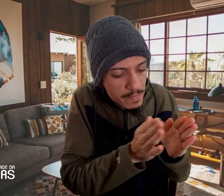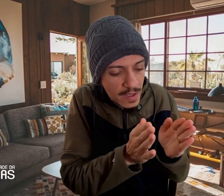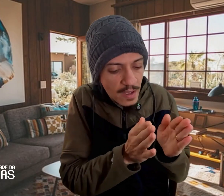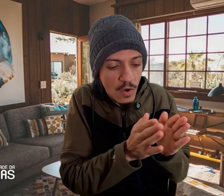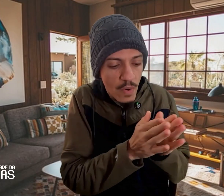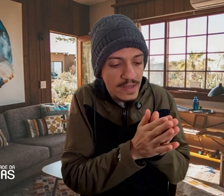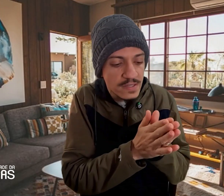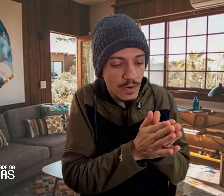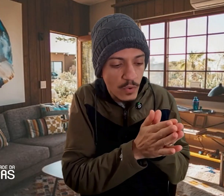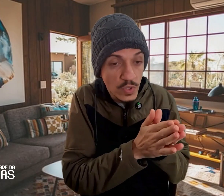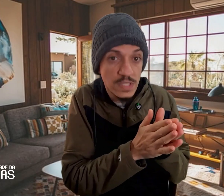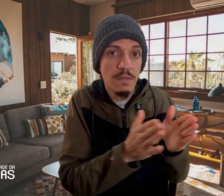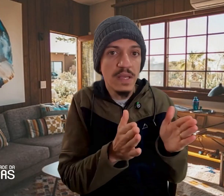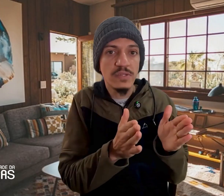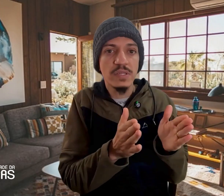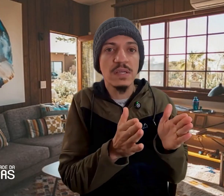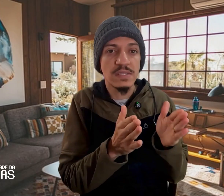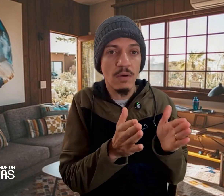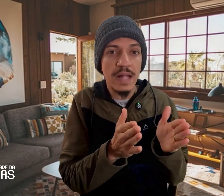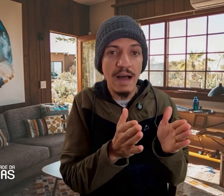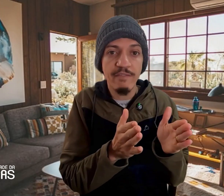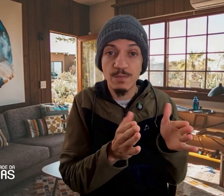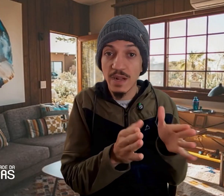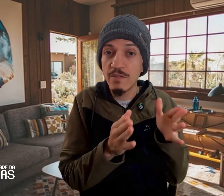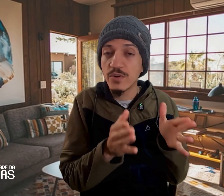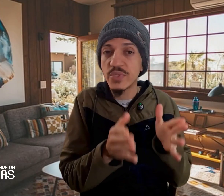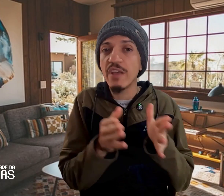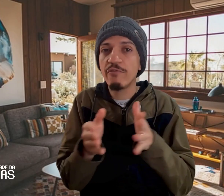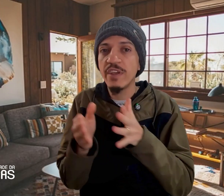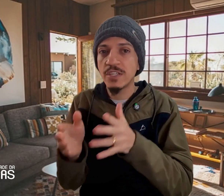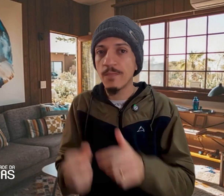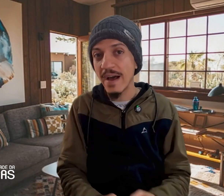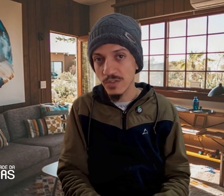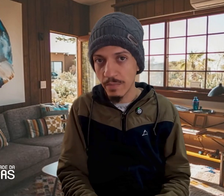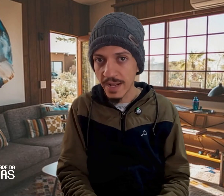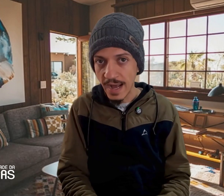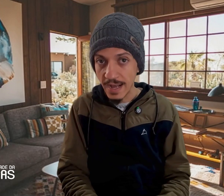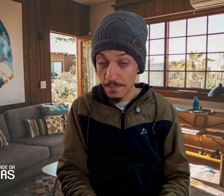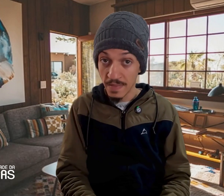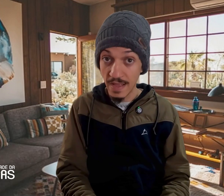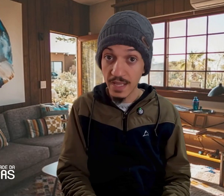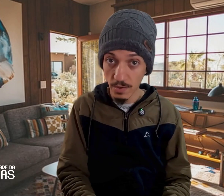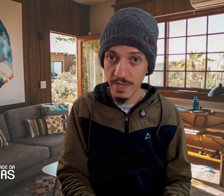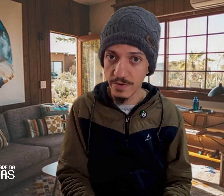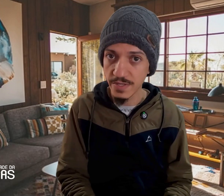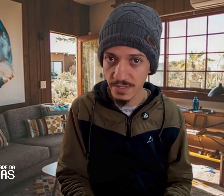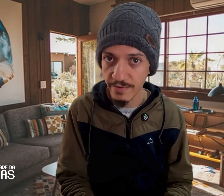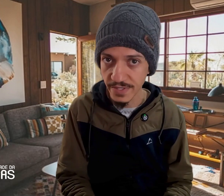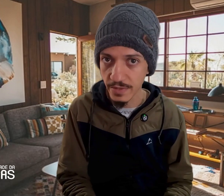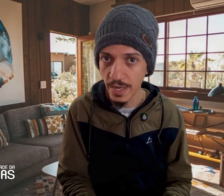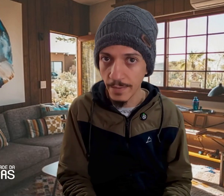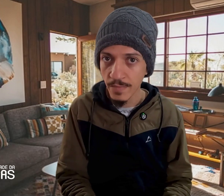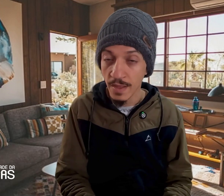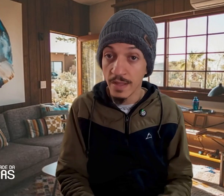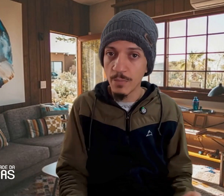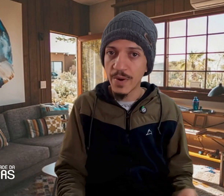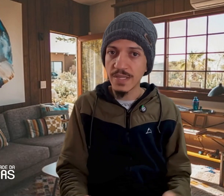quais são os limites saudáveis para que você evite a sobrecarga naquilo que você está fazendo ali. Então, por exemplo,